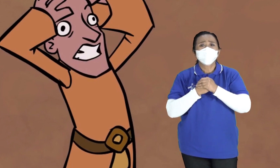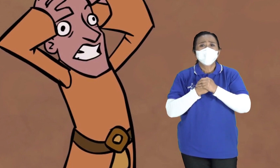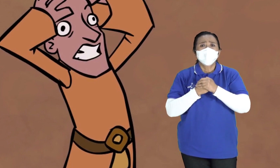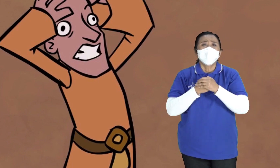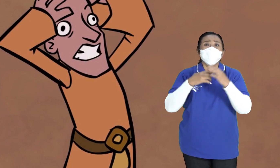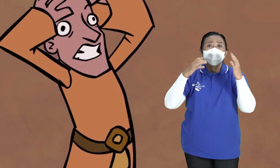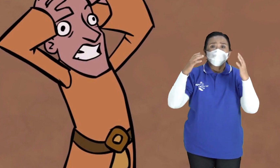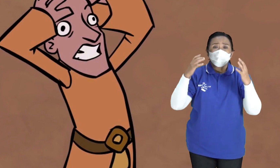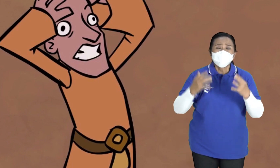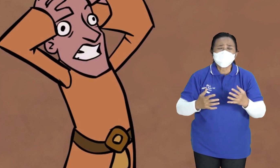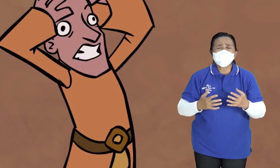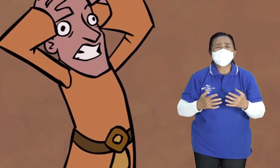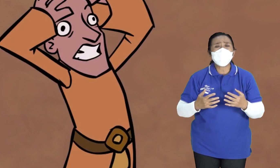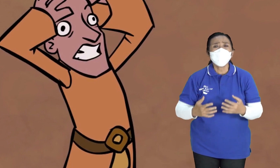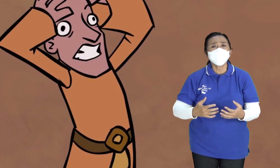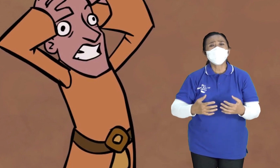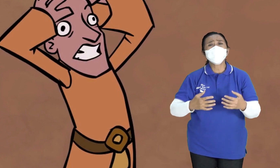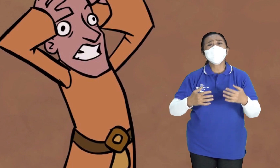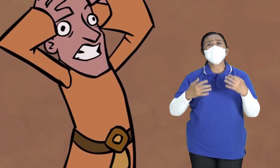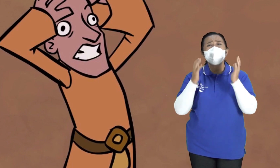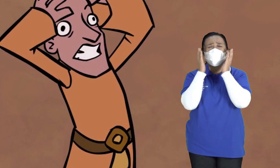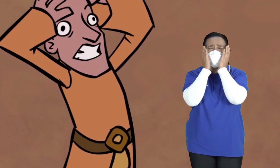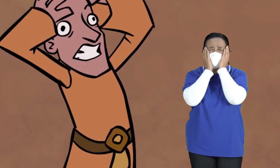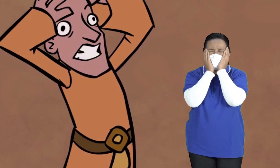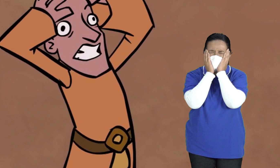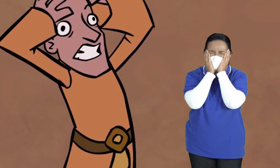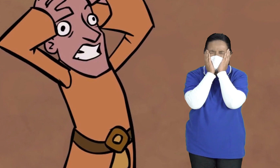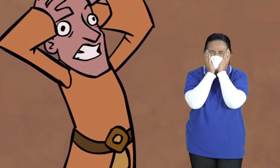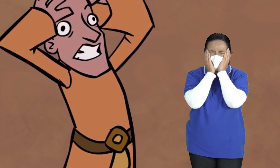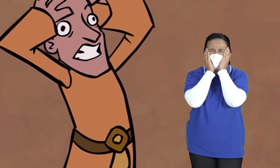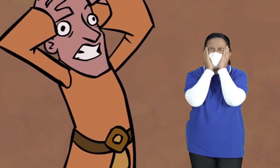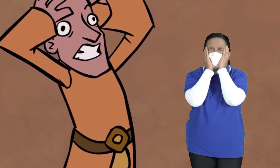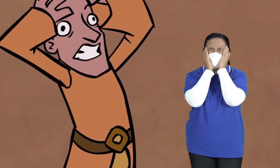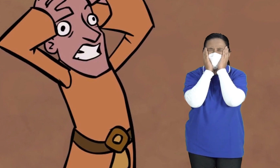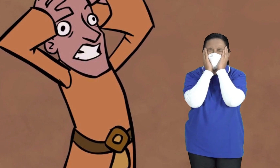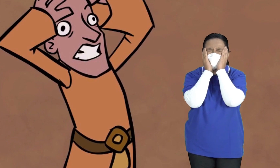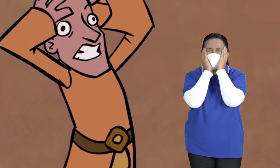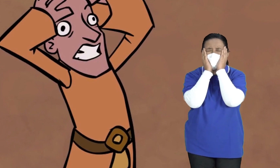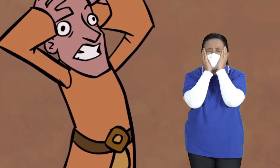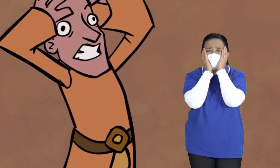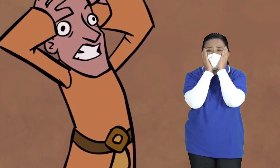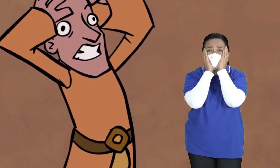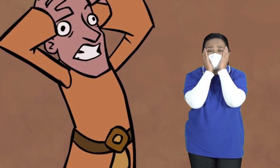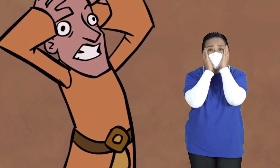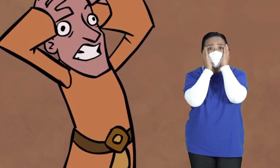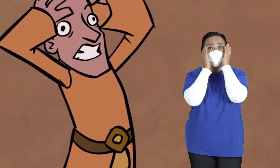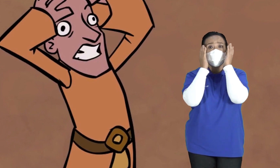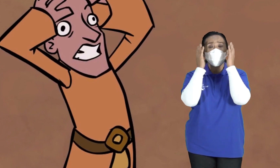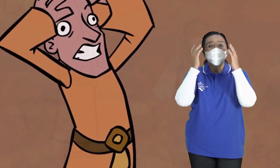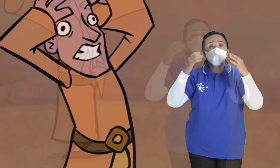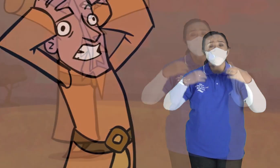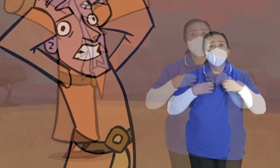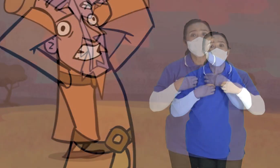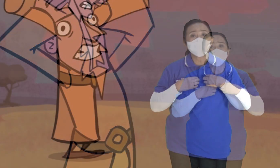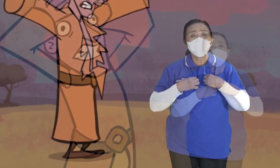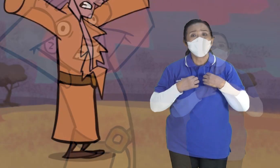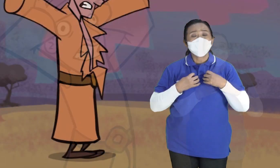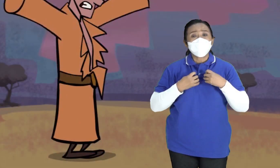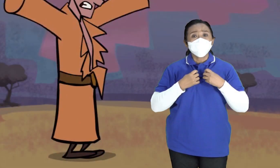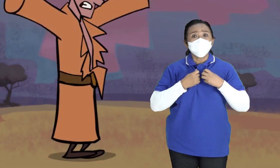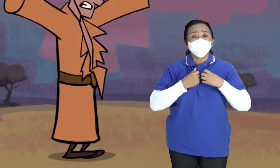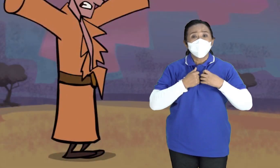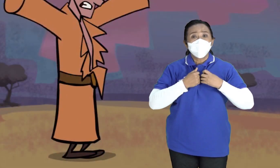Elisa sangat berduka Ya Aduh celaka Ya Kalau dia